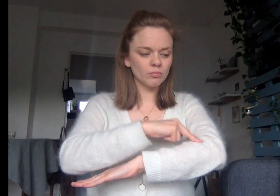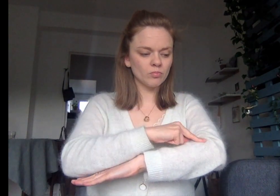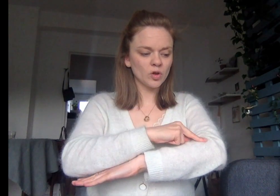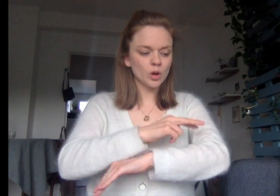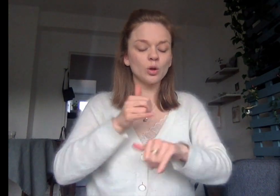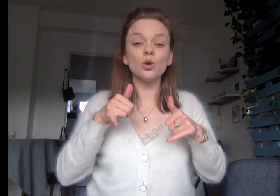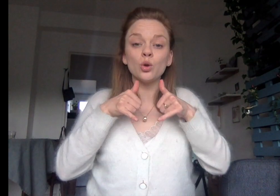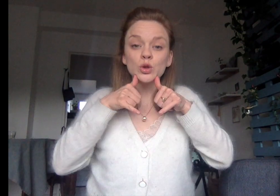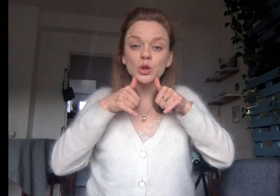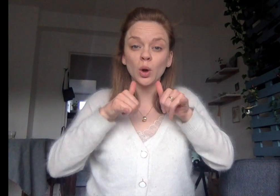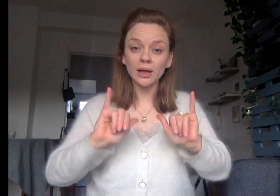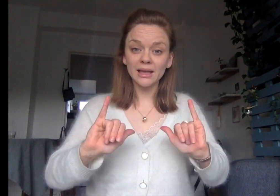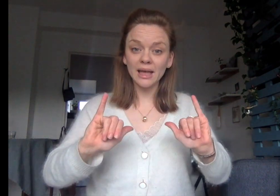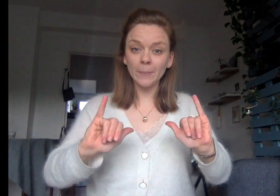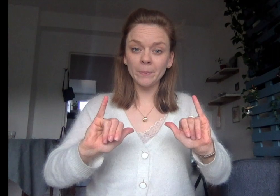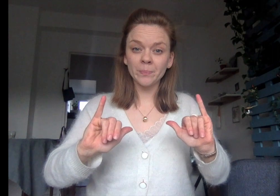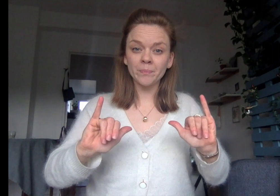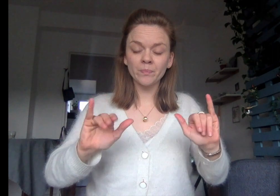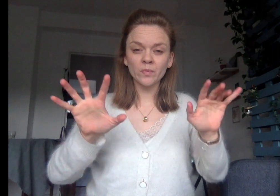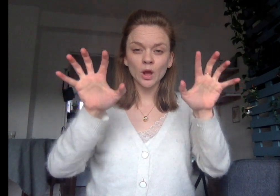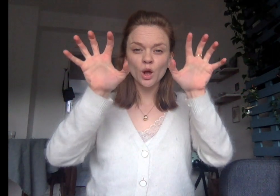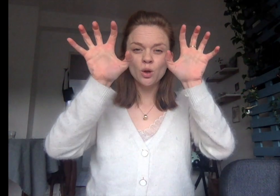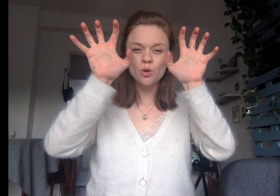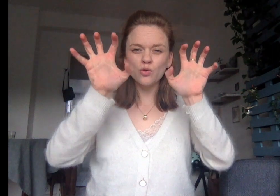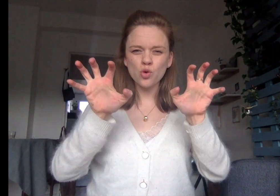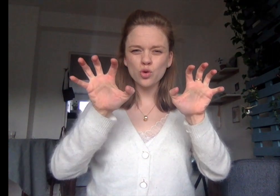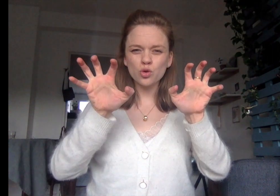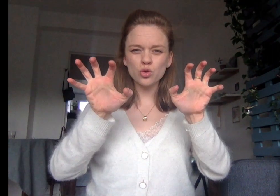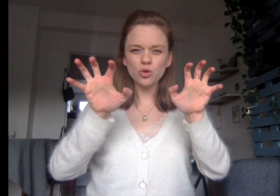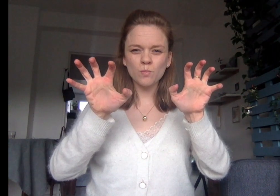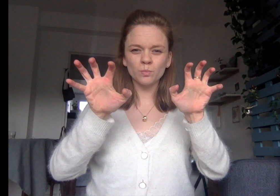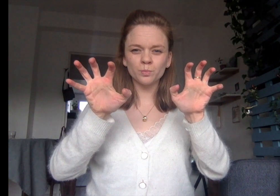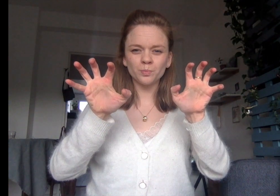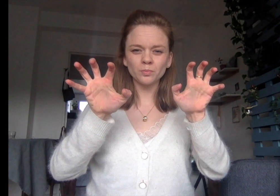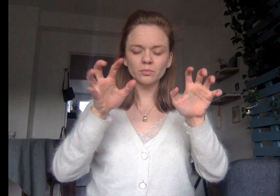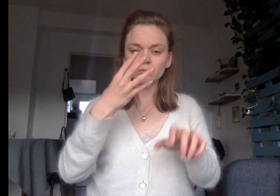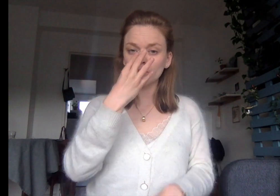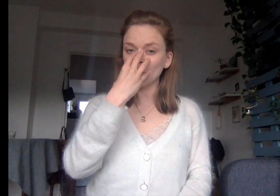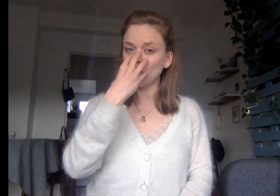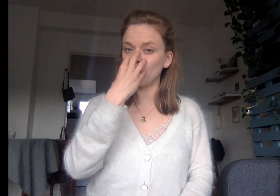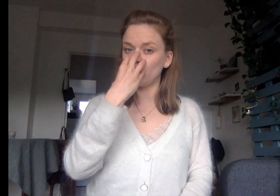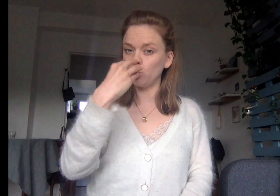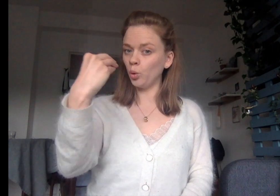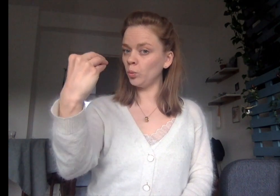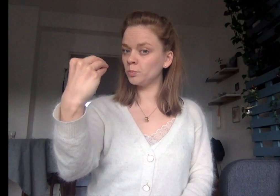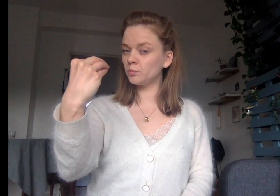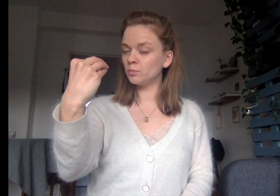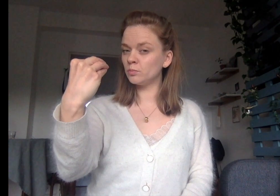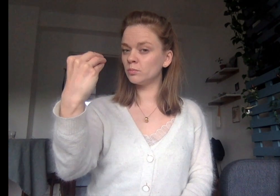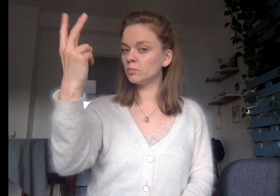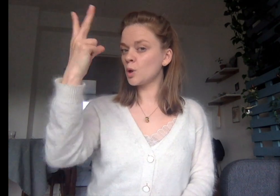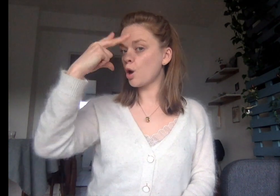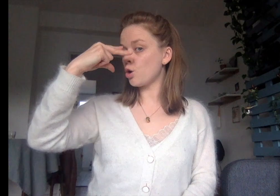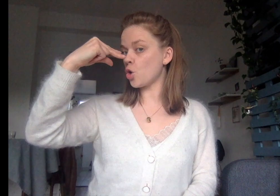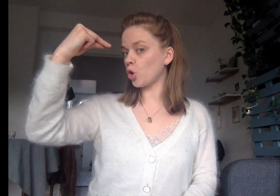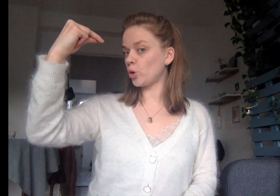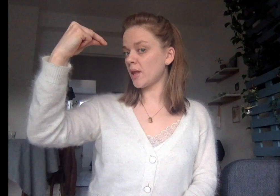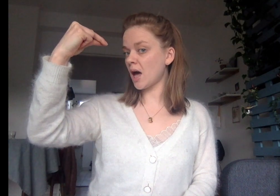Le sanglier. L'ours. Le loup. Le renard.